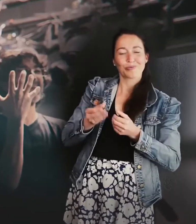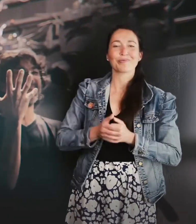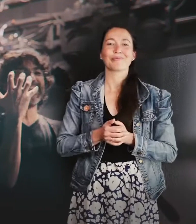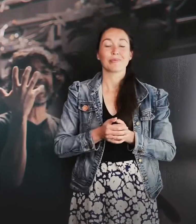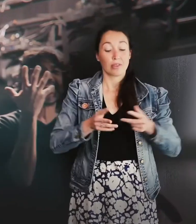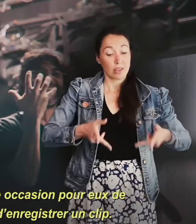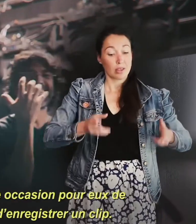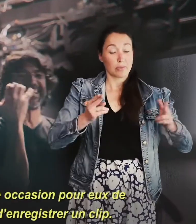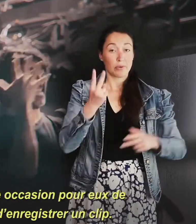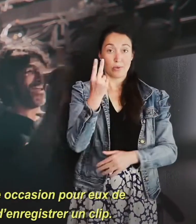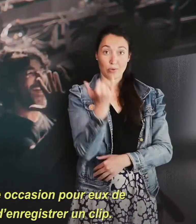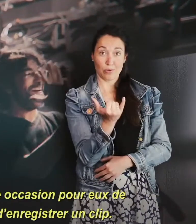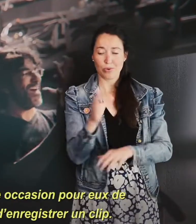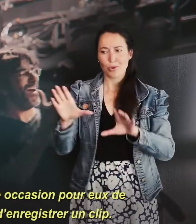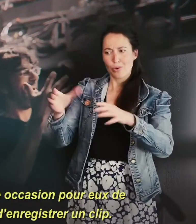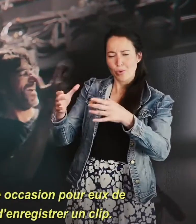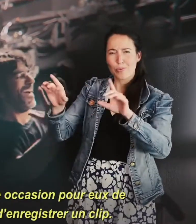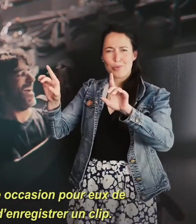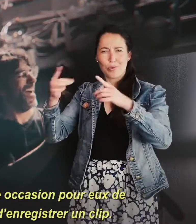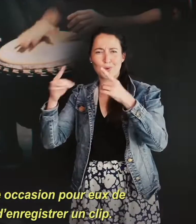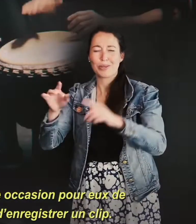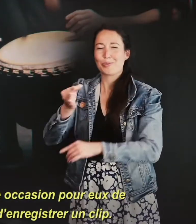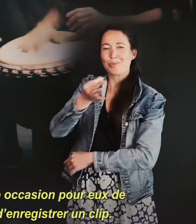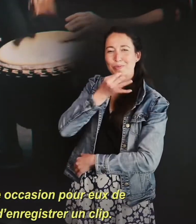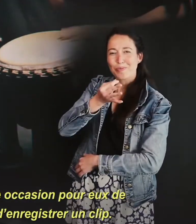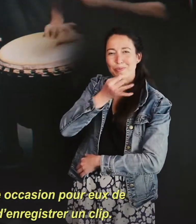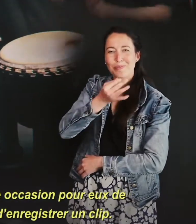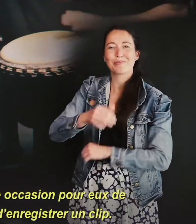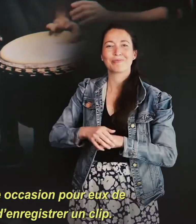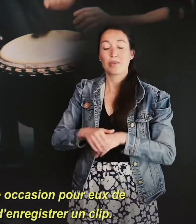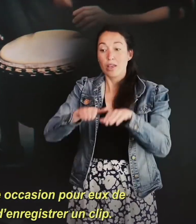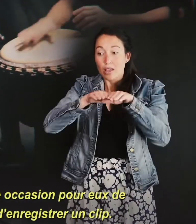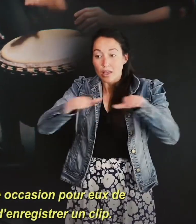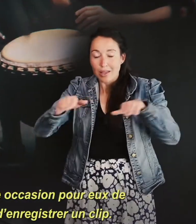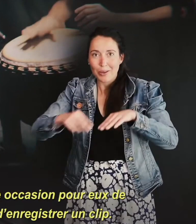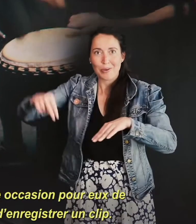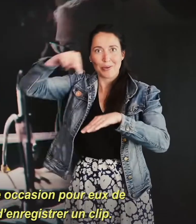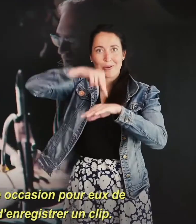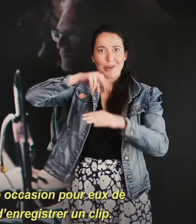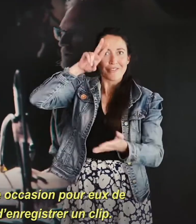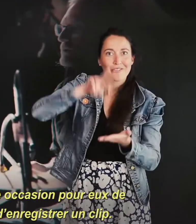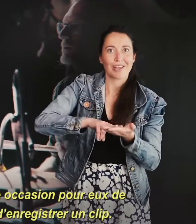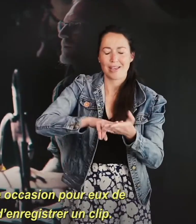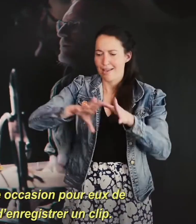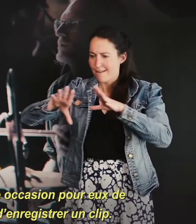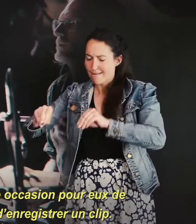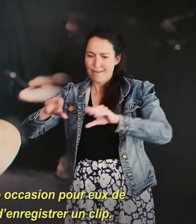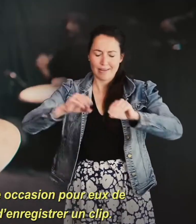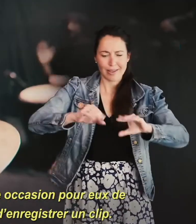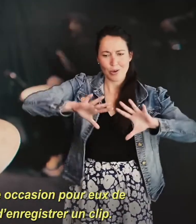Ces deux jours de résidence ont été une occasion pour eux de travailler leur set en condition live